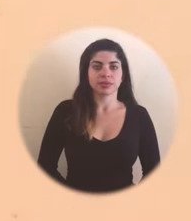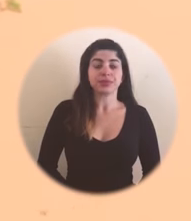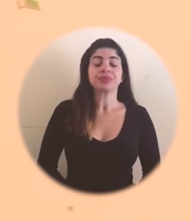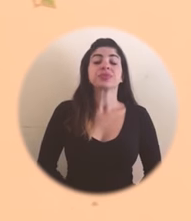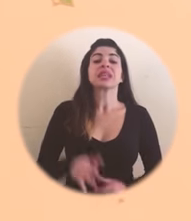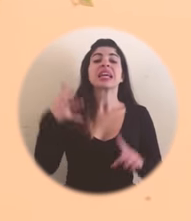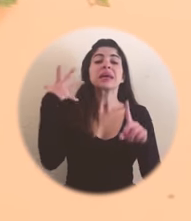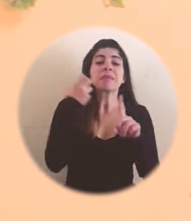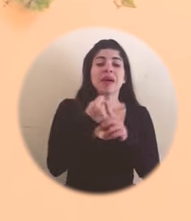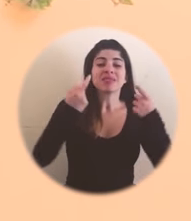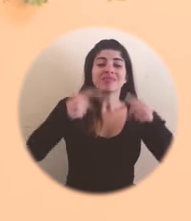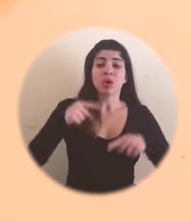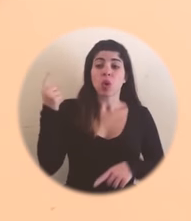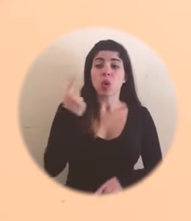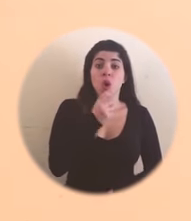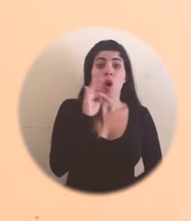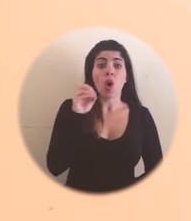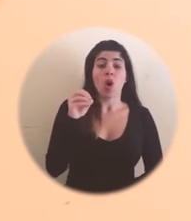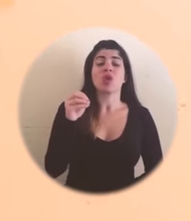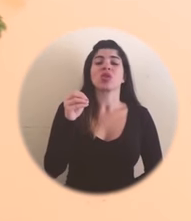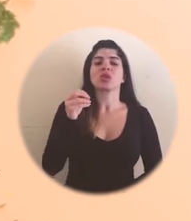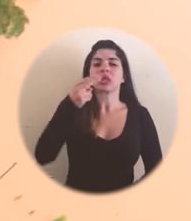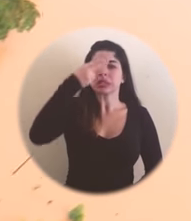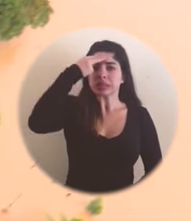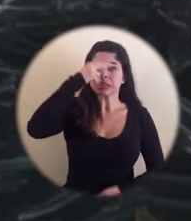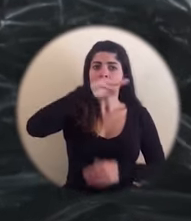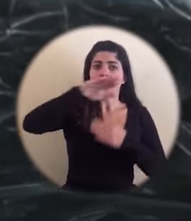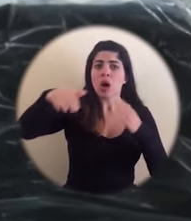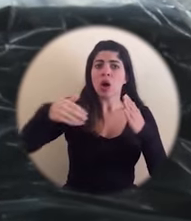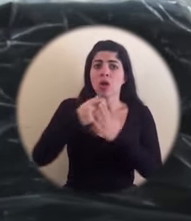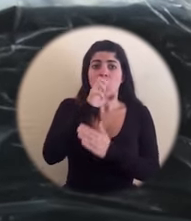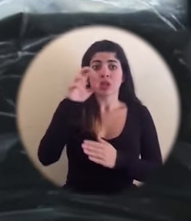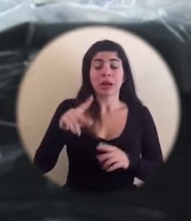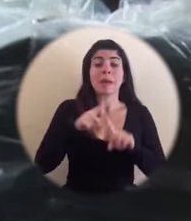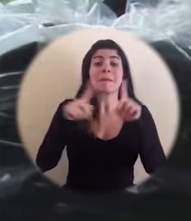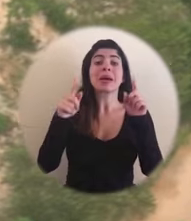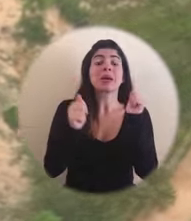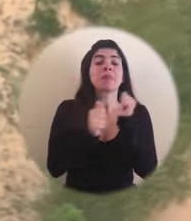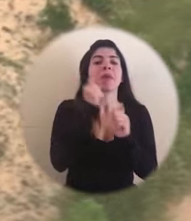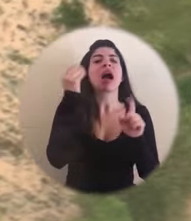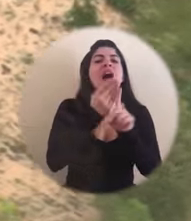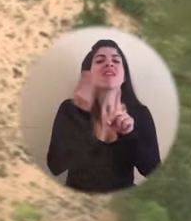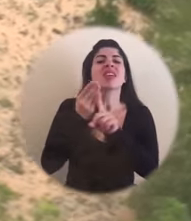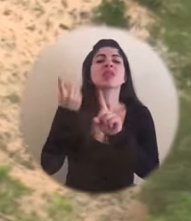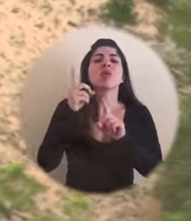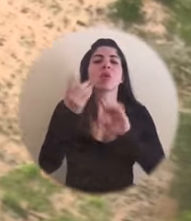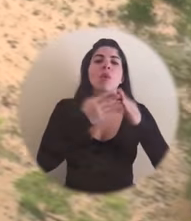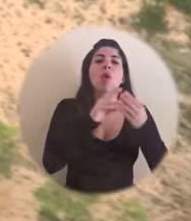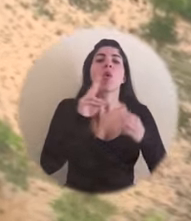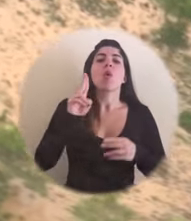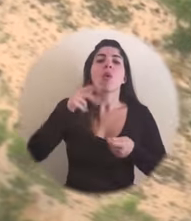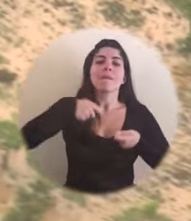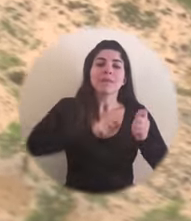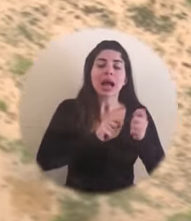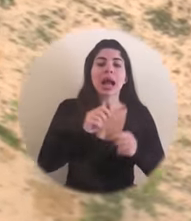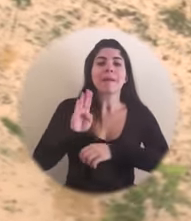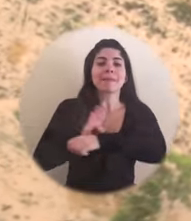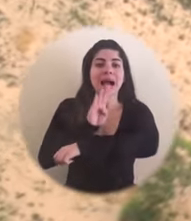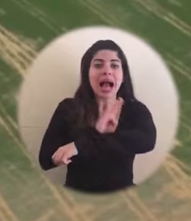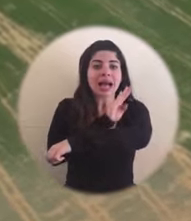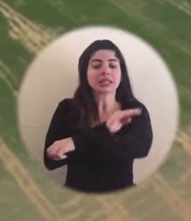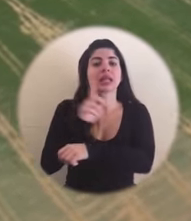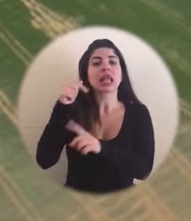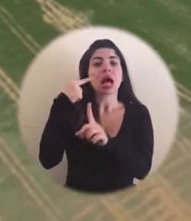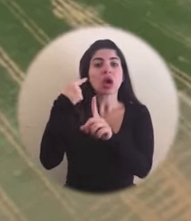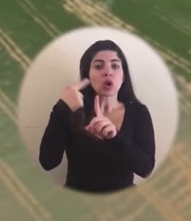Los impactos del huracán Oto marcaron a toda Costa Rica, pero afectaron a las familias y a las comunidades de Opala, Bagaces,